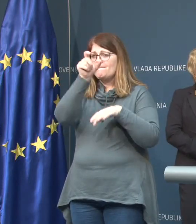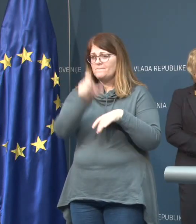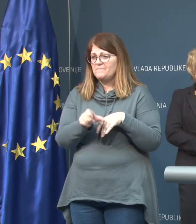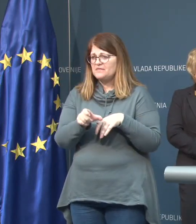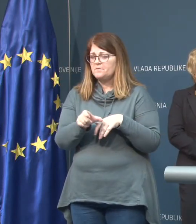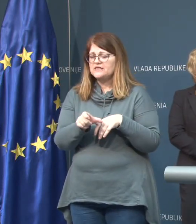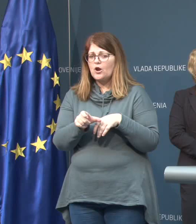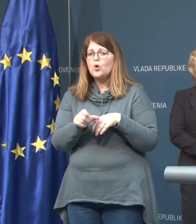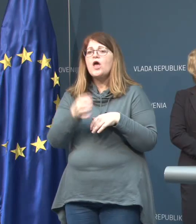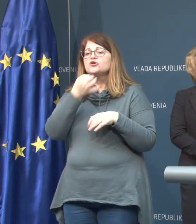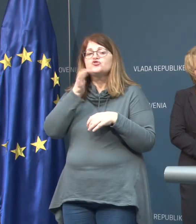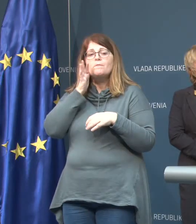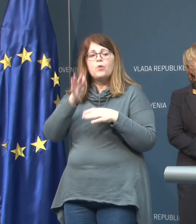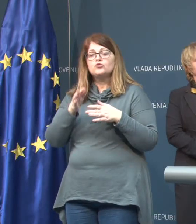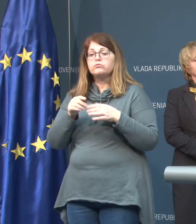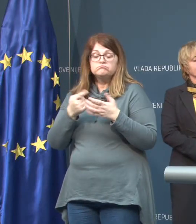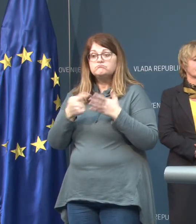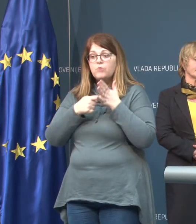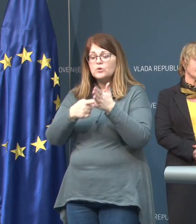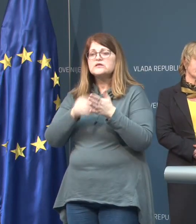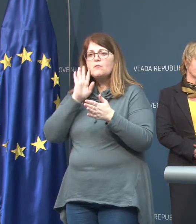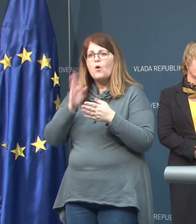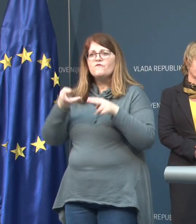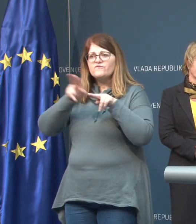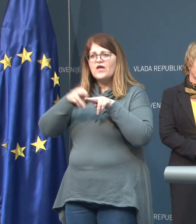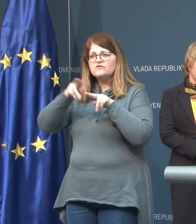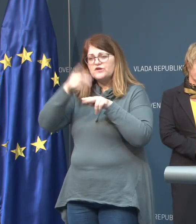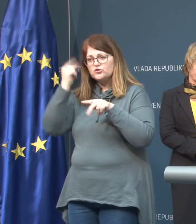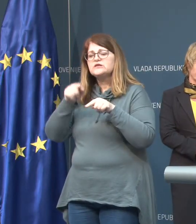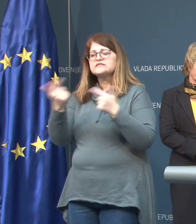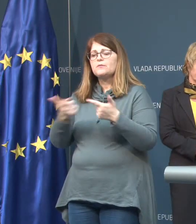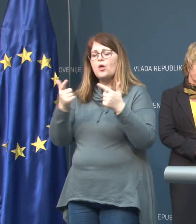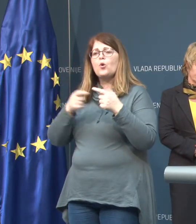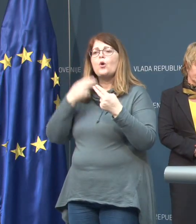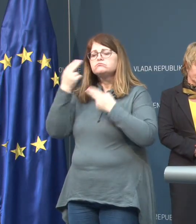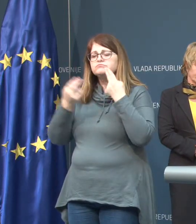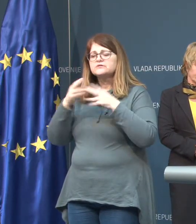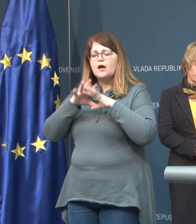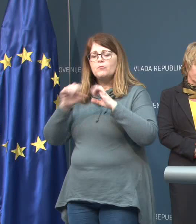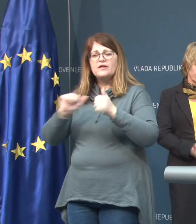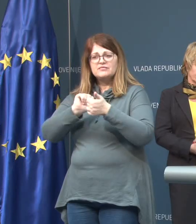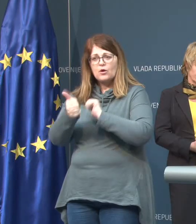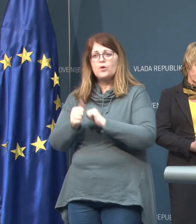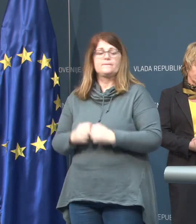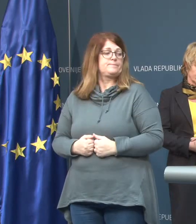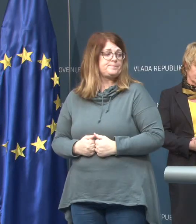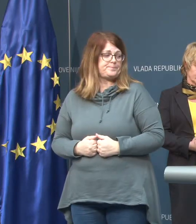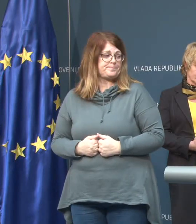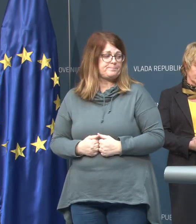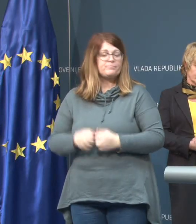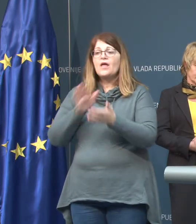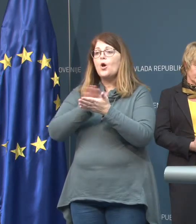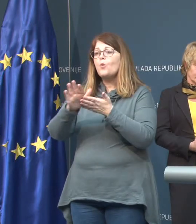bo, če bodo indikacije za testiranje, da se bo testiranje izvedlo tako in na lico mesta uporabljala, ga bomo